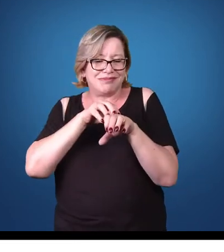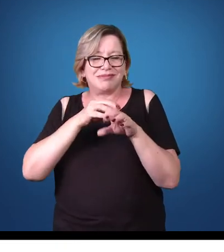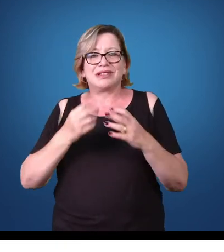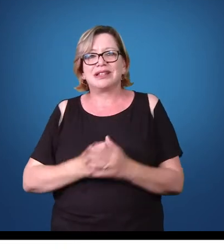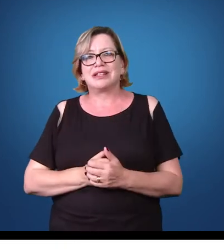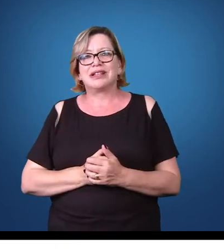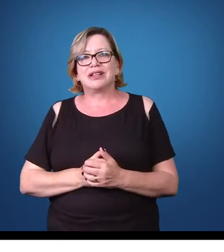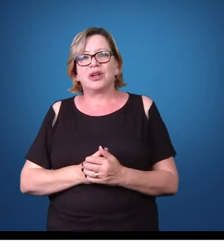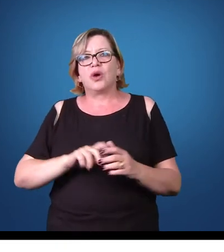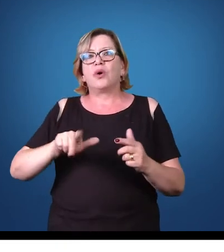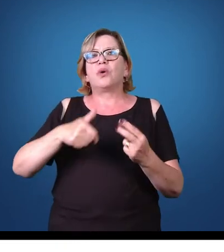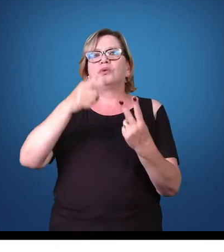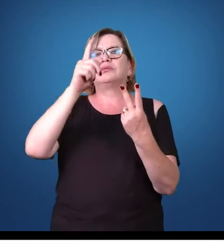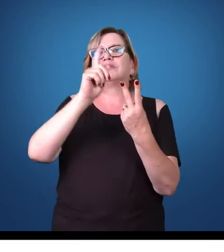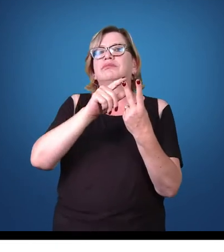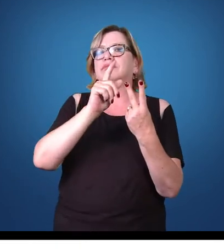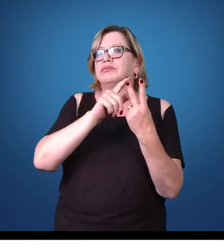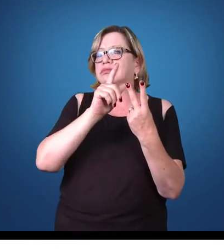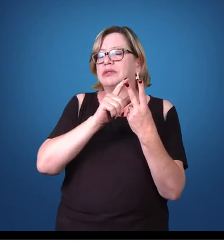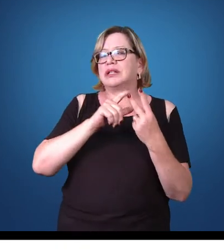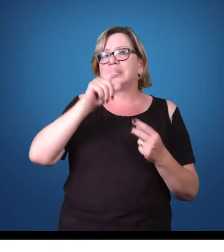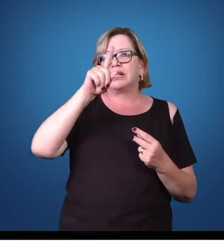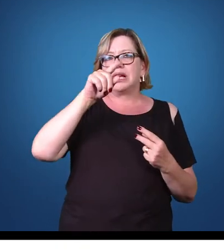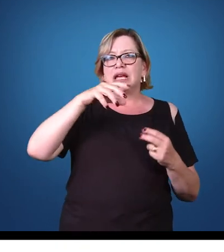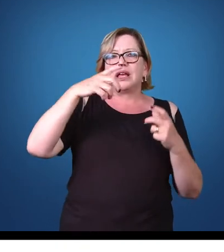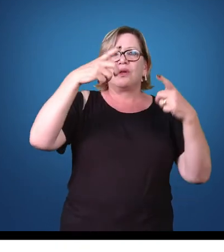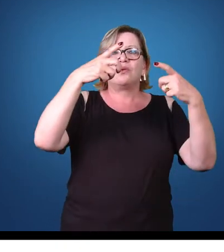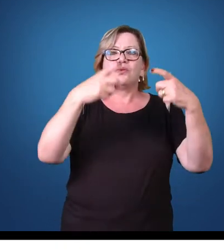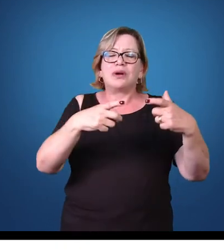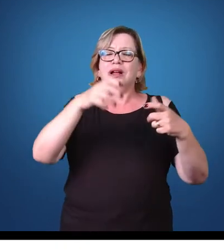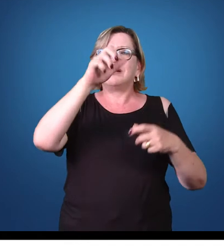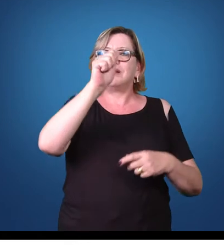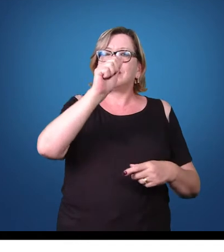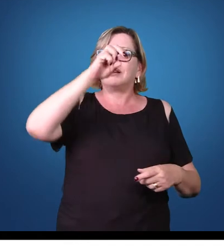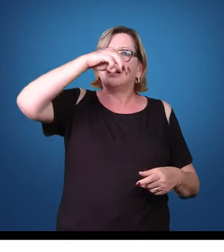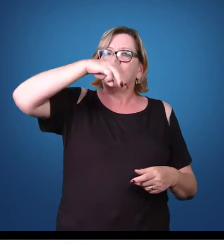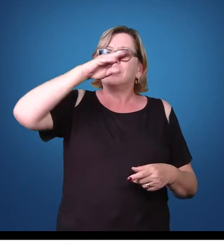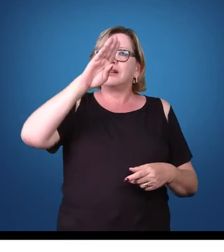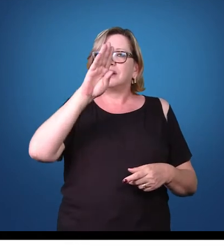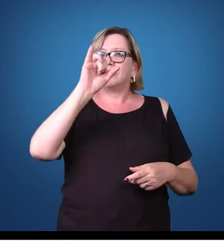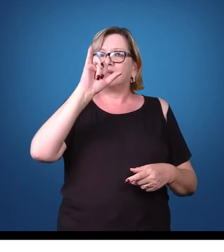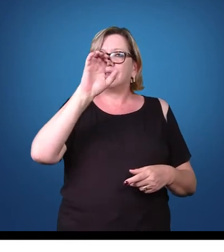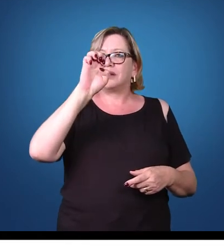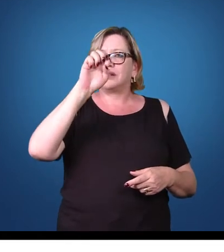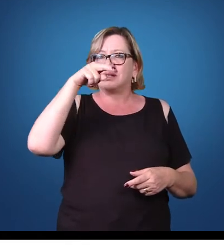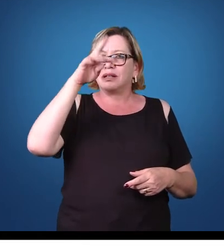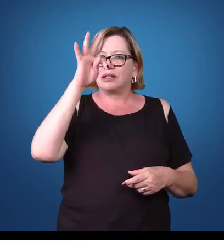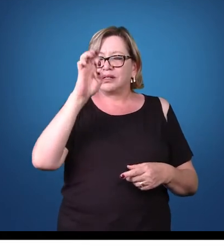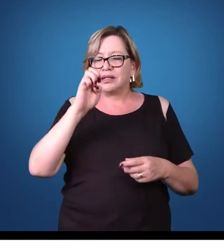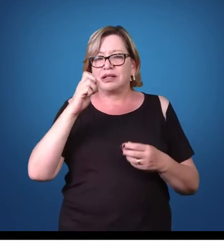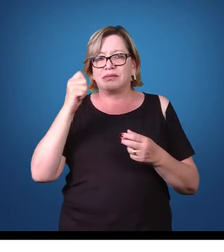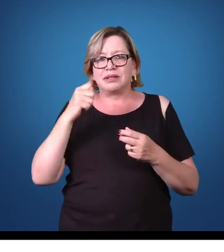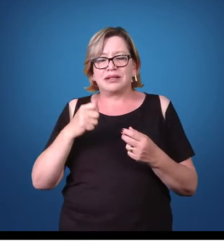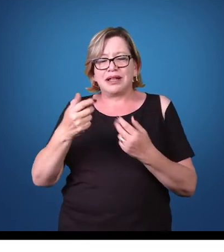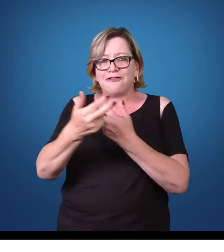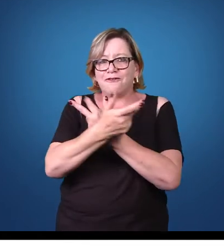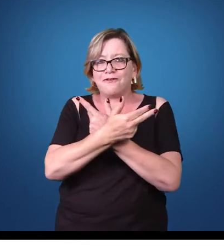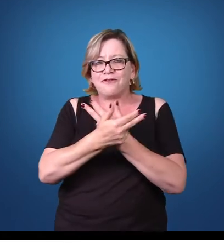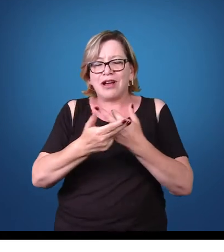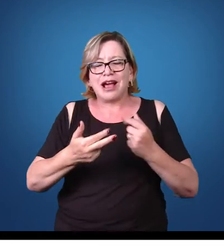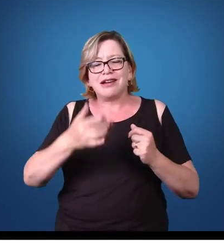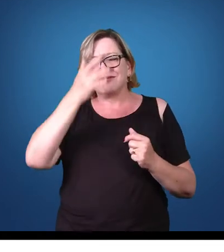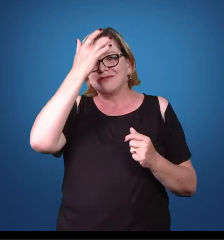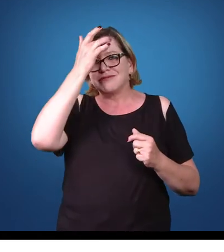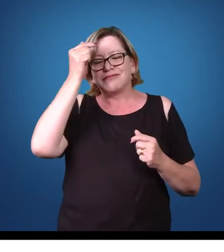Outro ponto da tríade epidemiológica é o ambiente. O ambiente tem que ser considerado vários fatores,